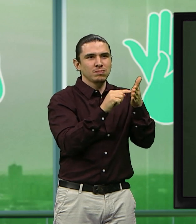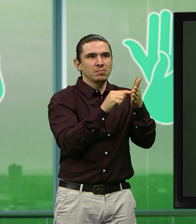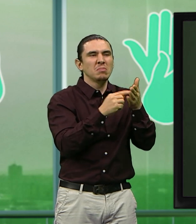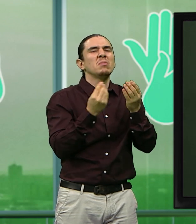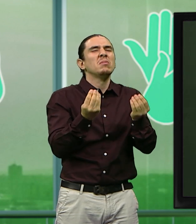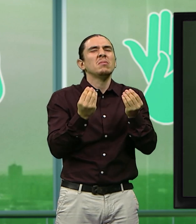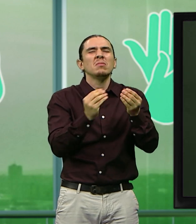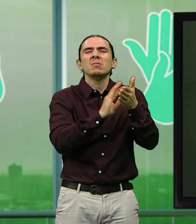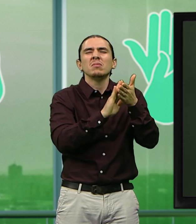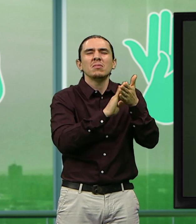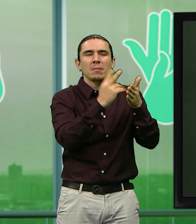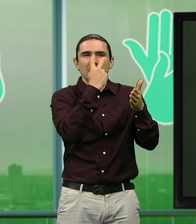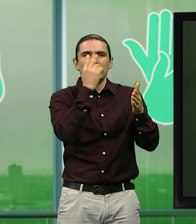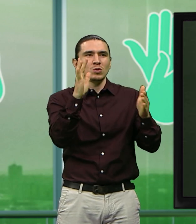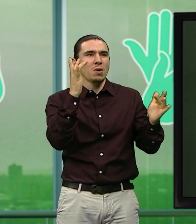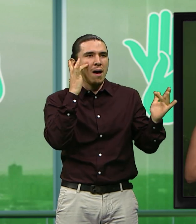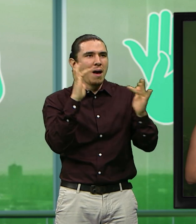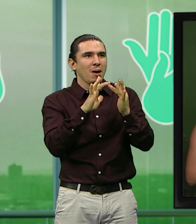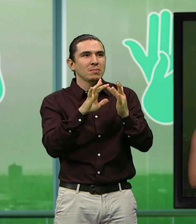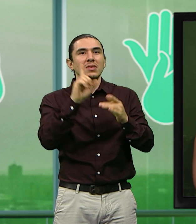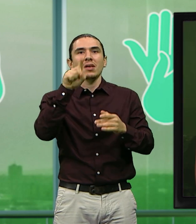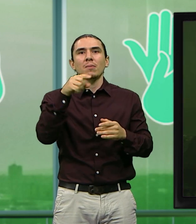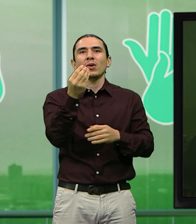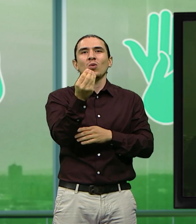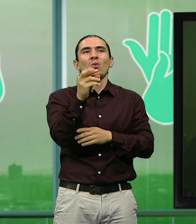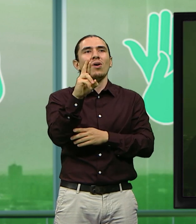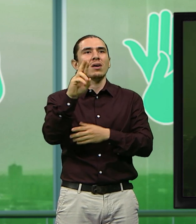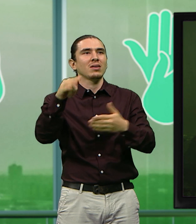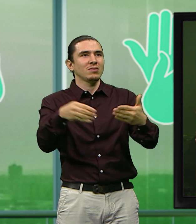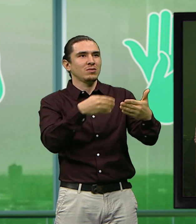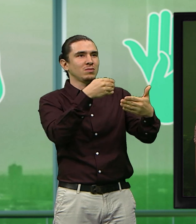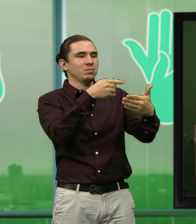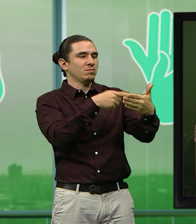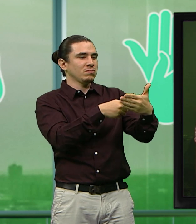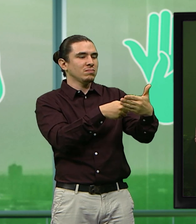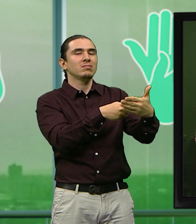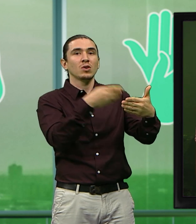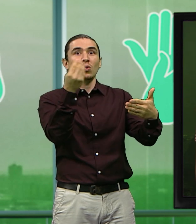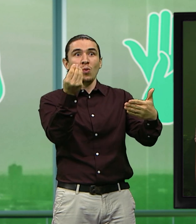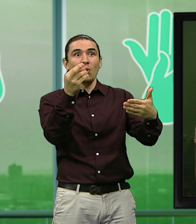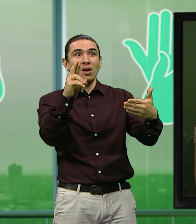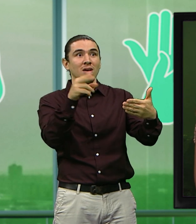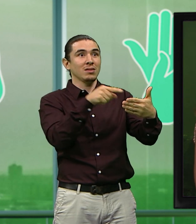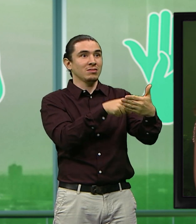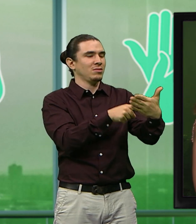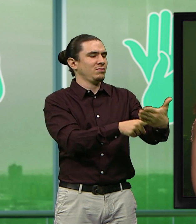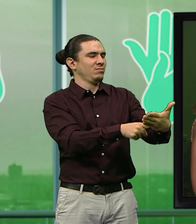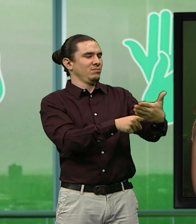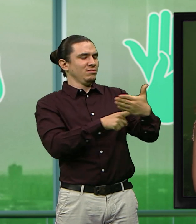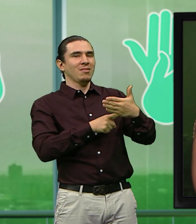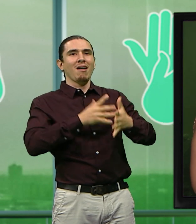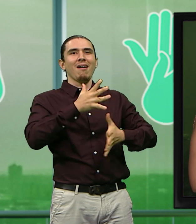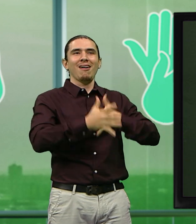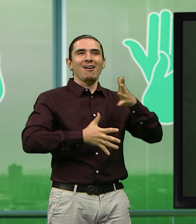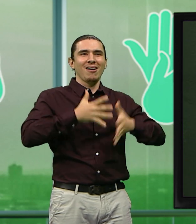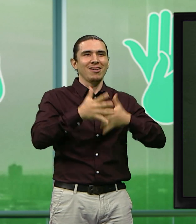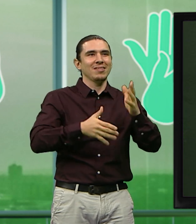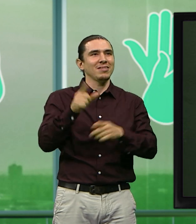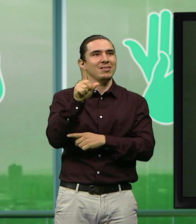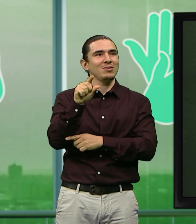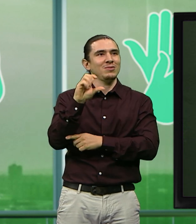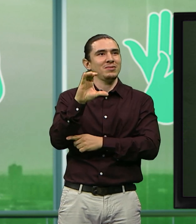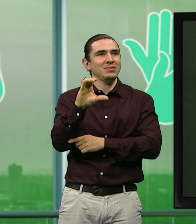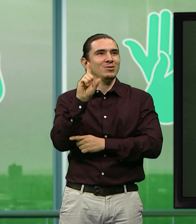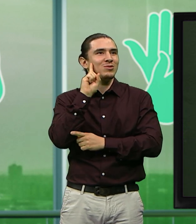braille para que las personas con discapacidad visual o ciegas puedan acceder a este contenido. acá abajo podemos observar un